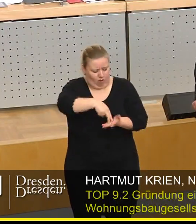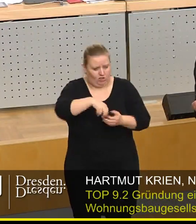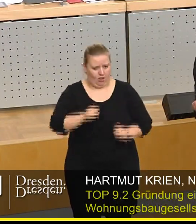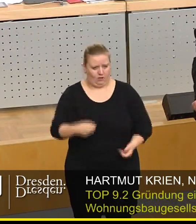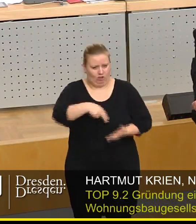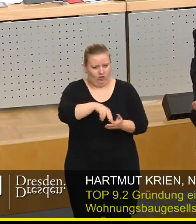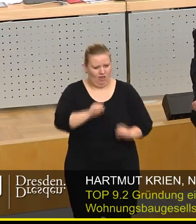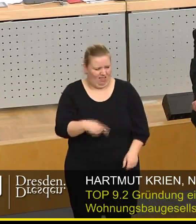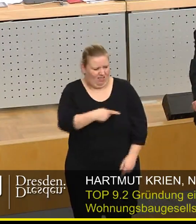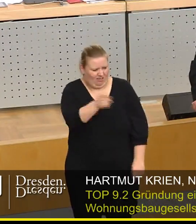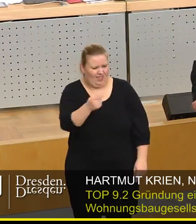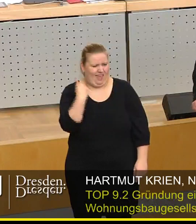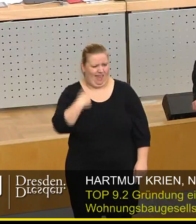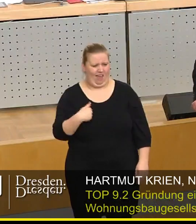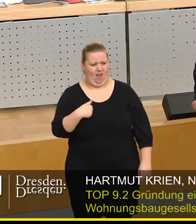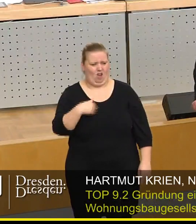hinstelle und sage,